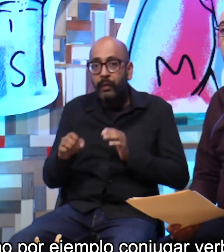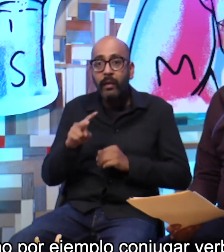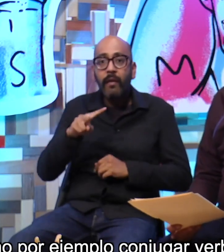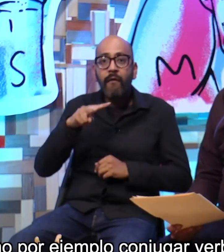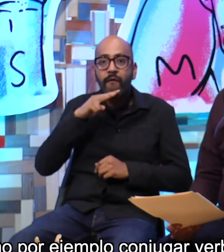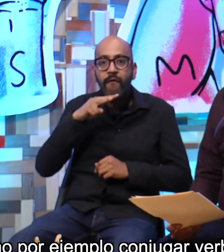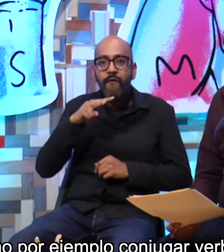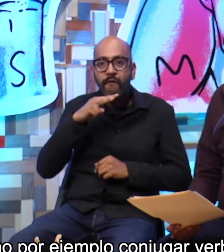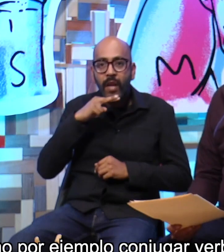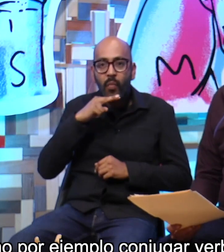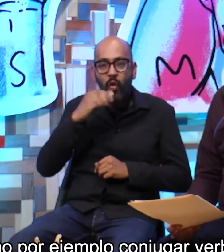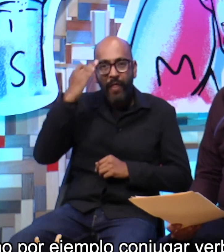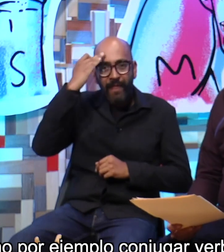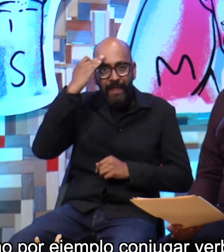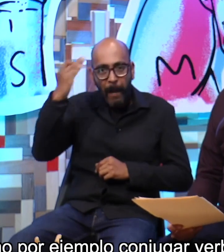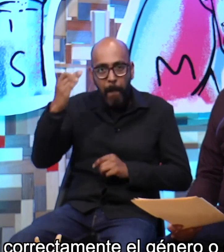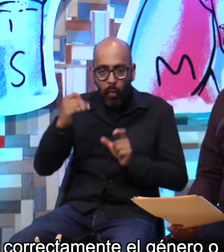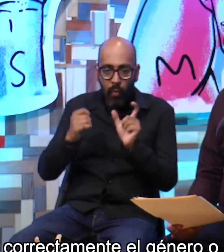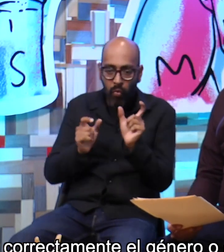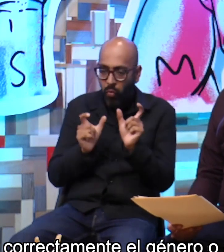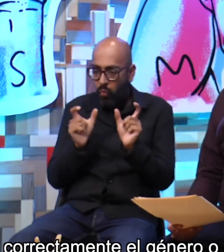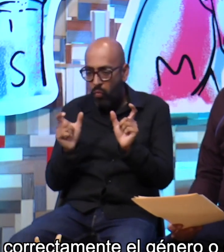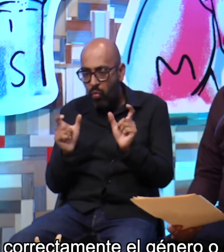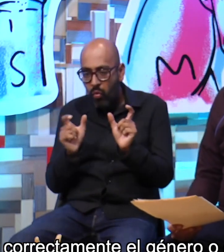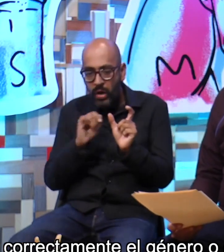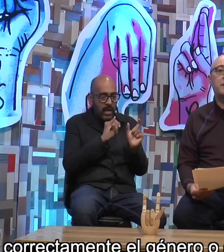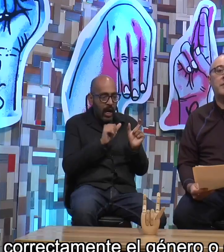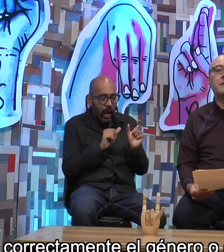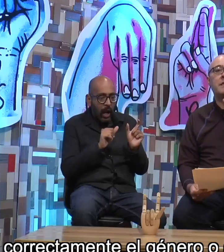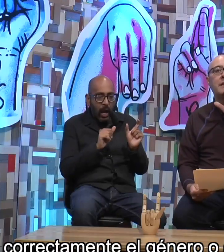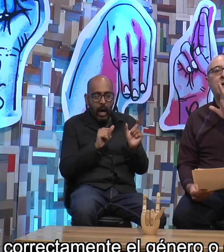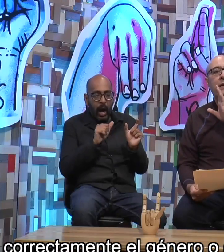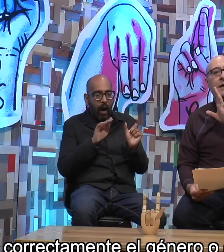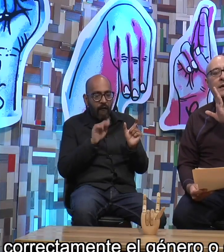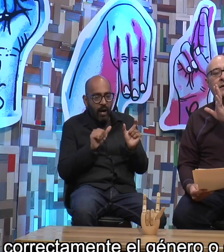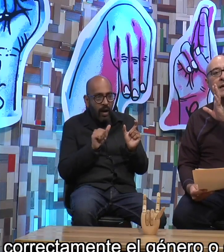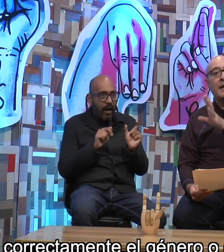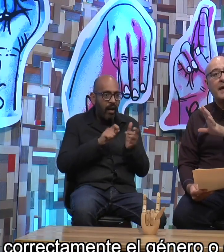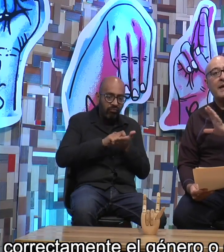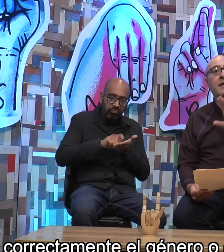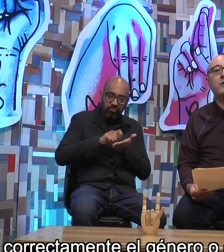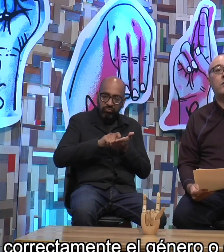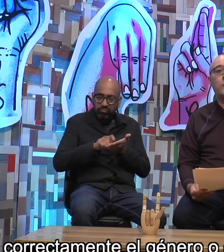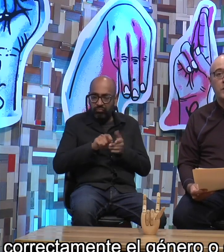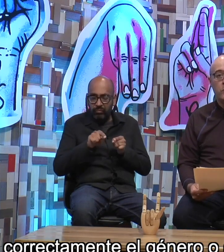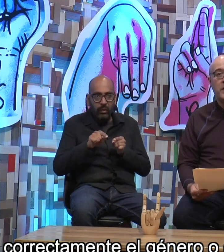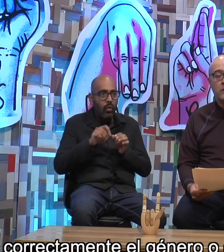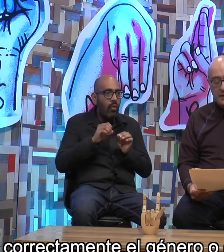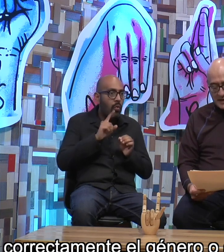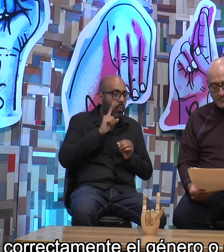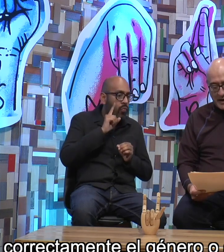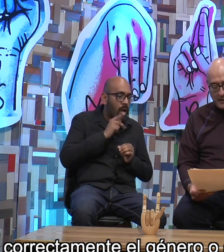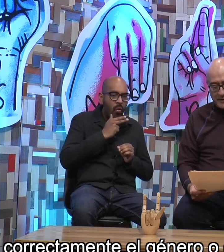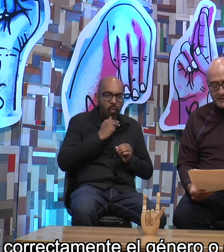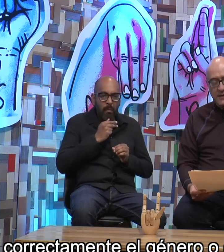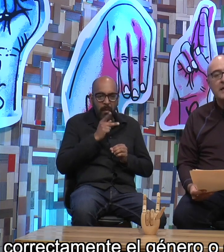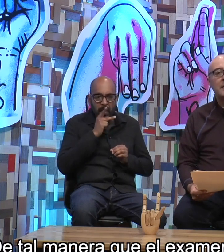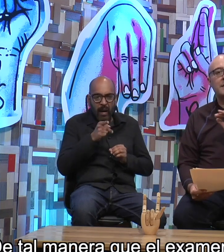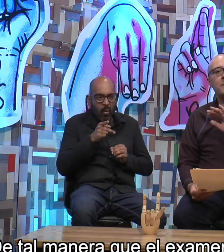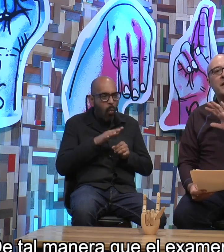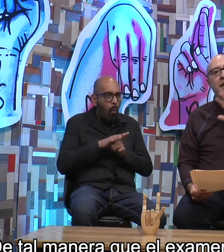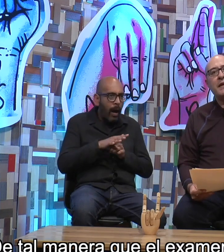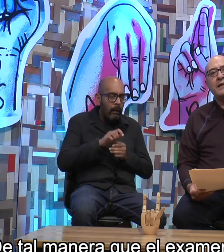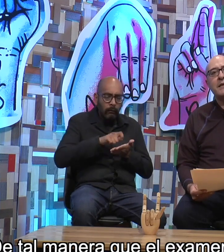verbos de forma correcta o marcar correctamente el género o el número en las palabras